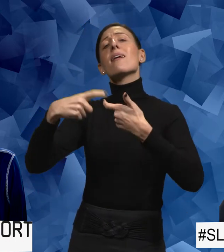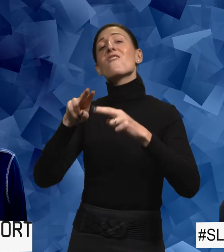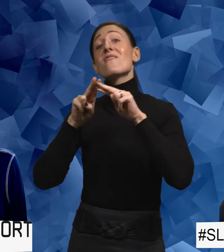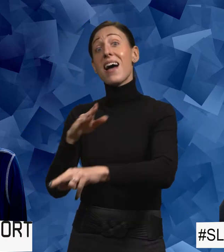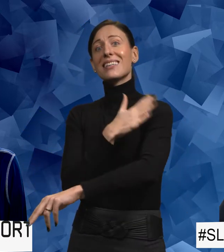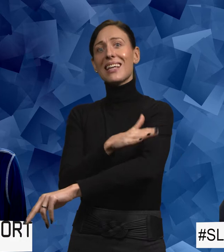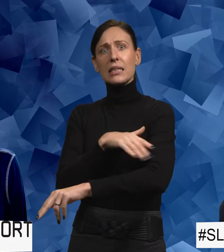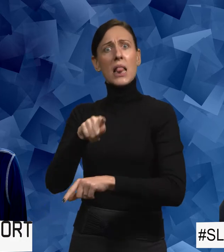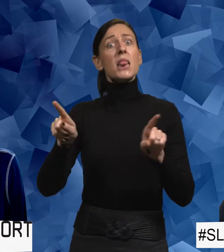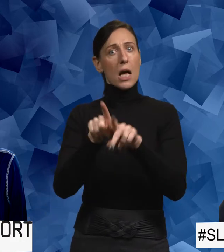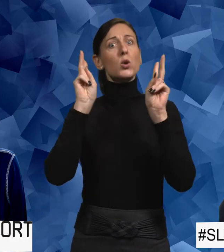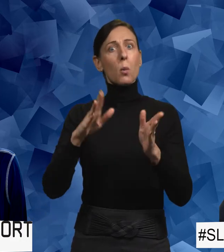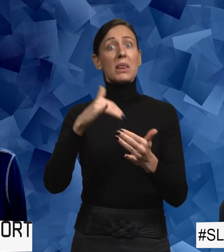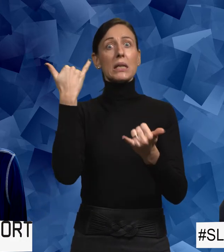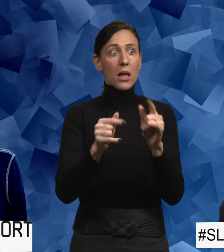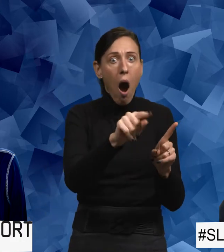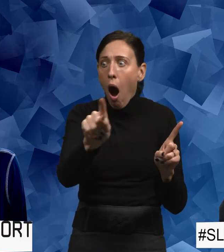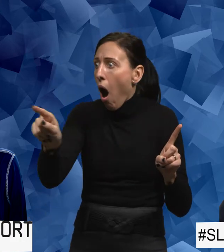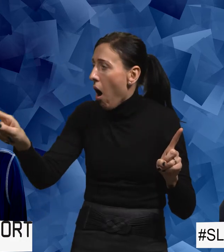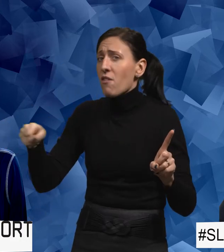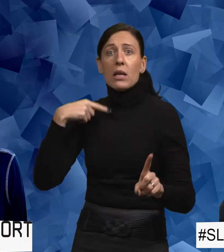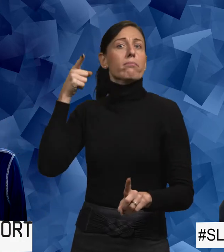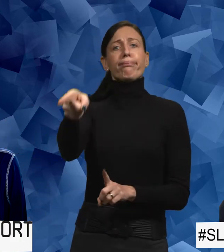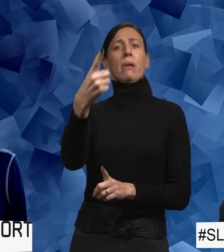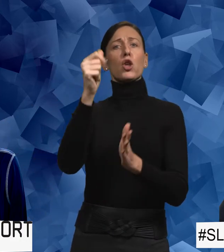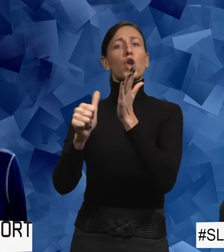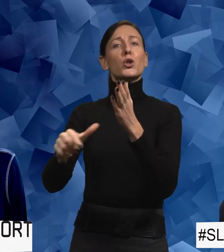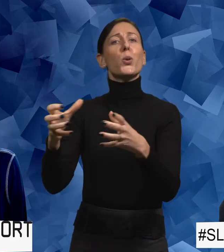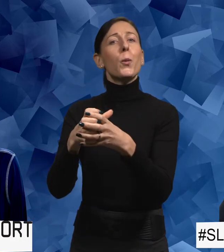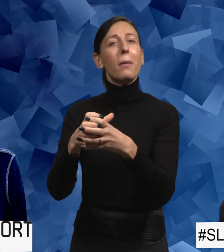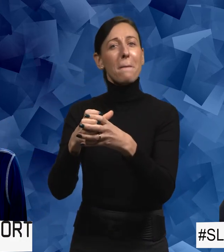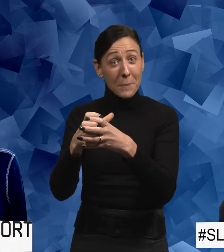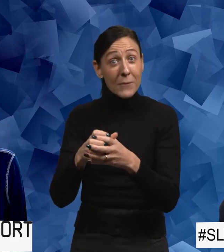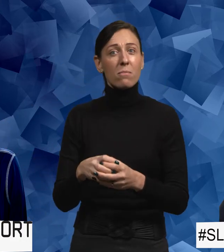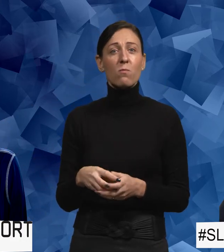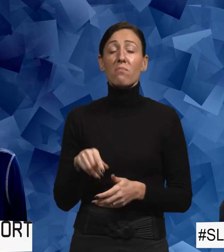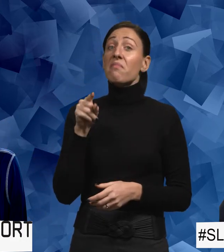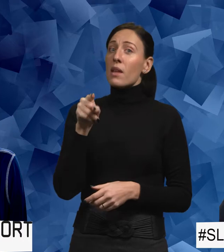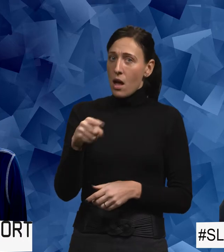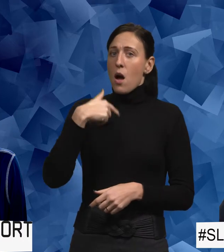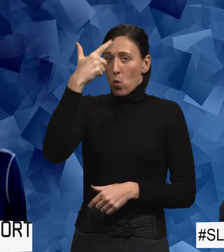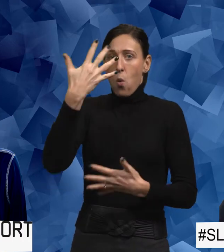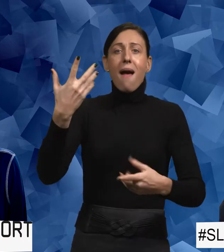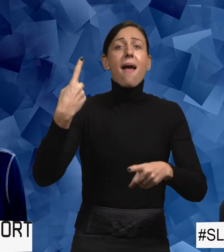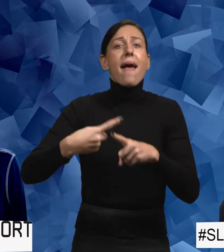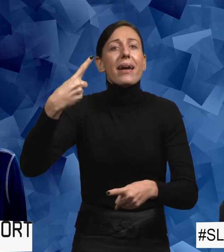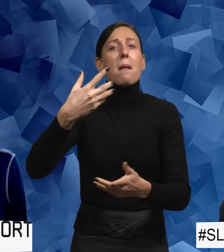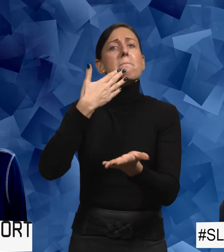och det var nästan sådär så det kände att vi hängde ut en yrkesgrupp. Och jag tror att det är enklare att berätta om